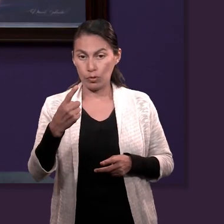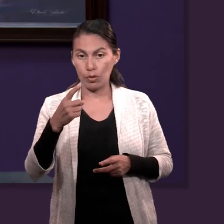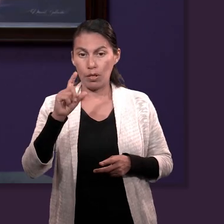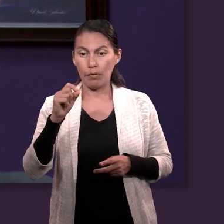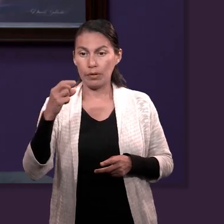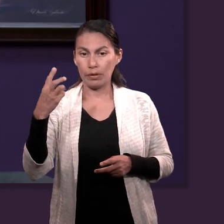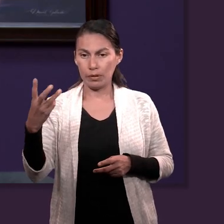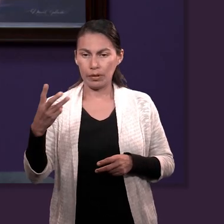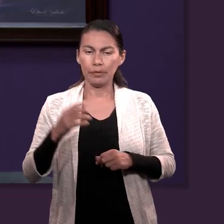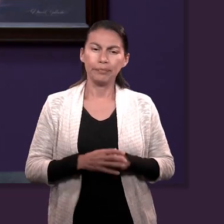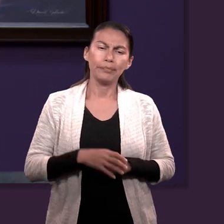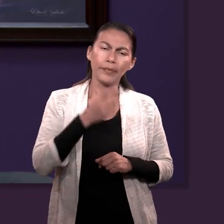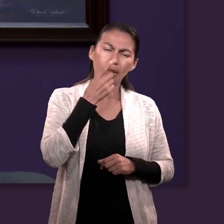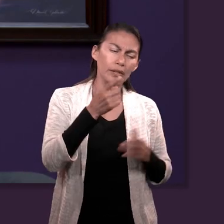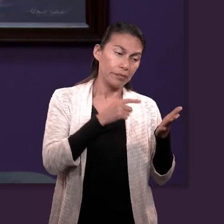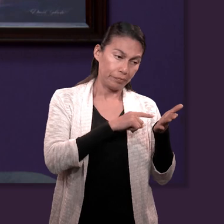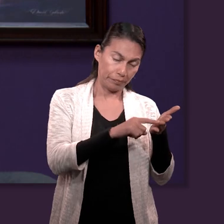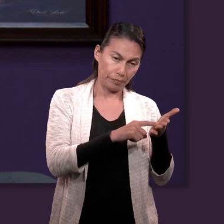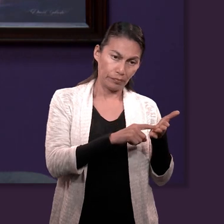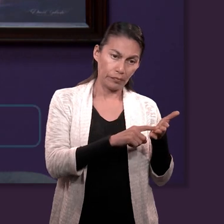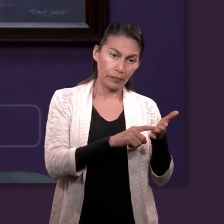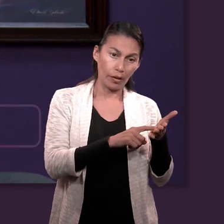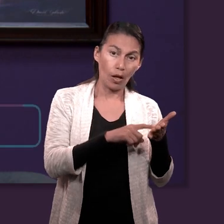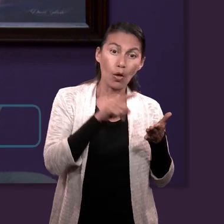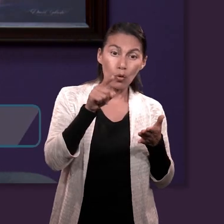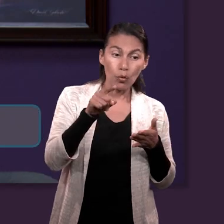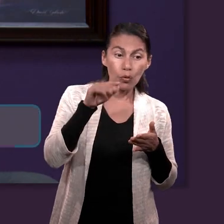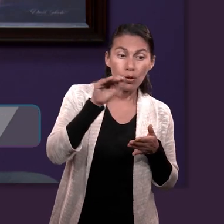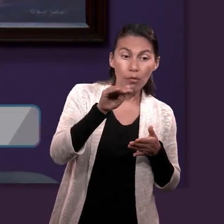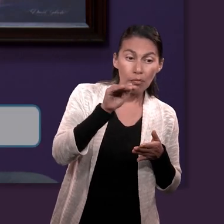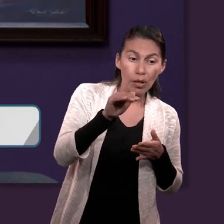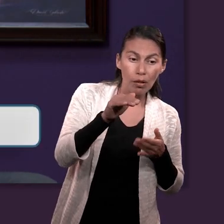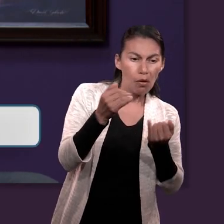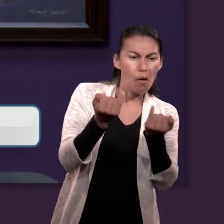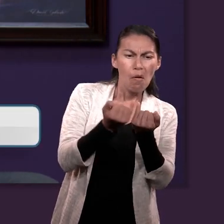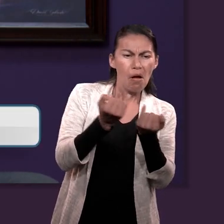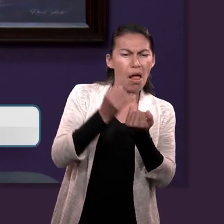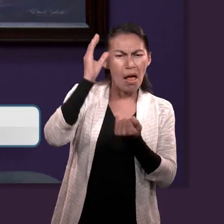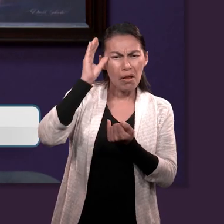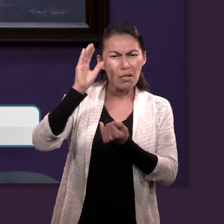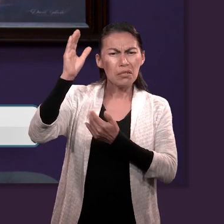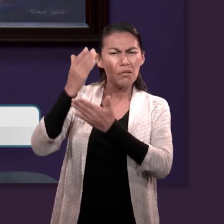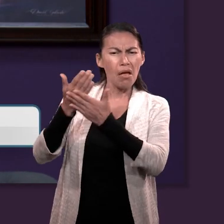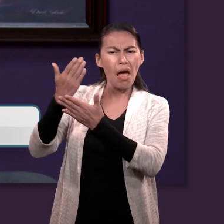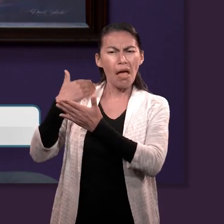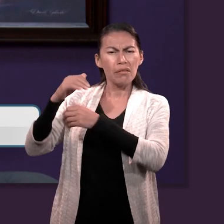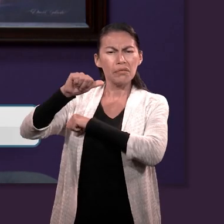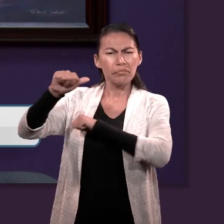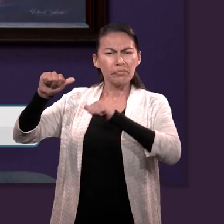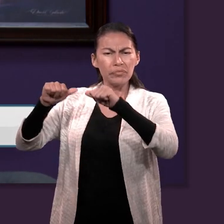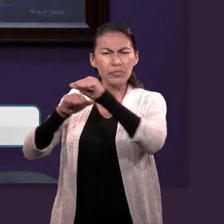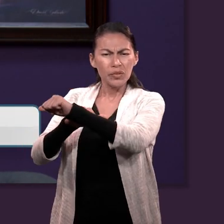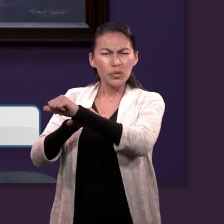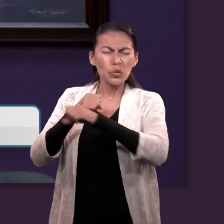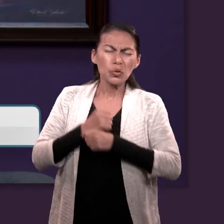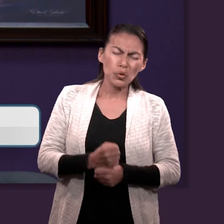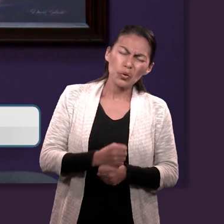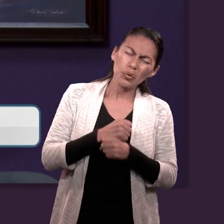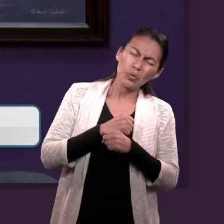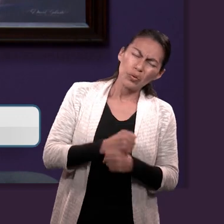23 dice, pues para esto fuiste llamado, porque también Cristo padeció por nosotros, dejándonos ejemplo